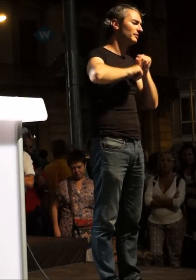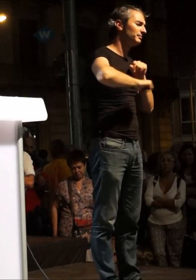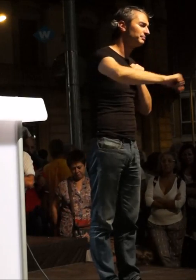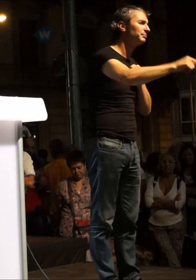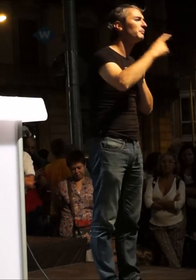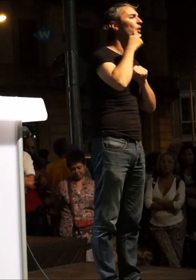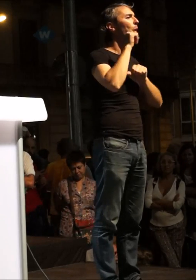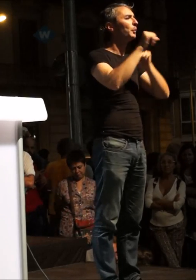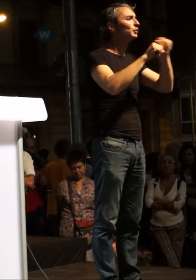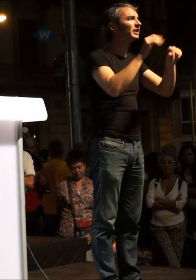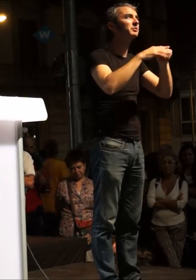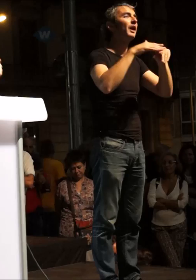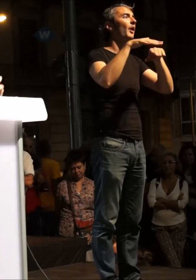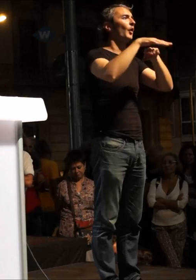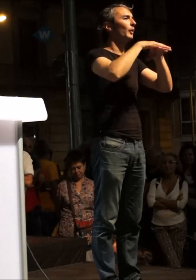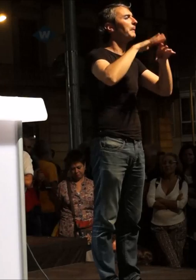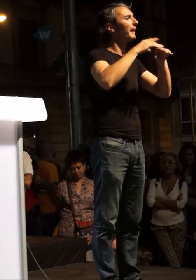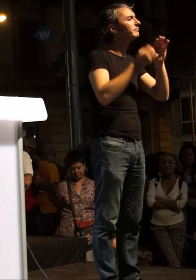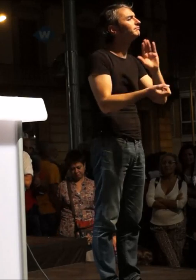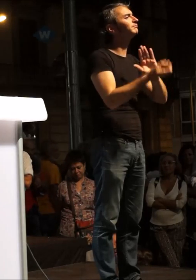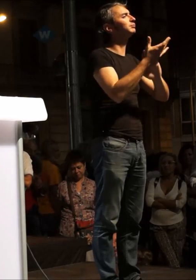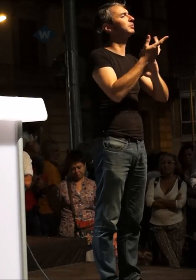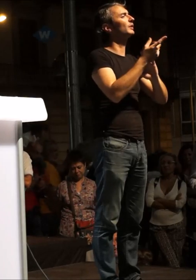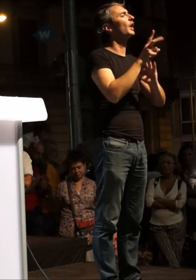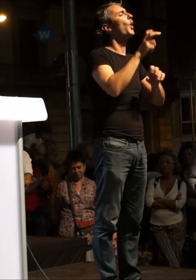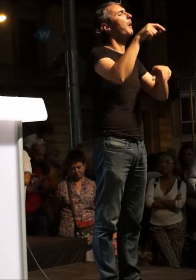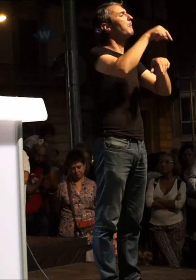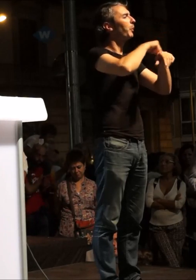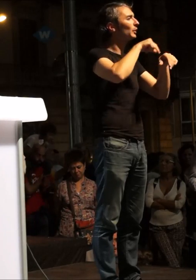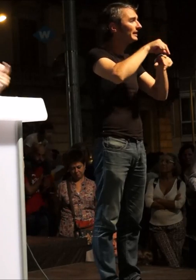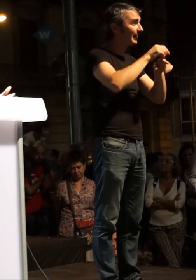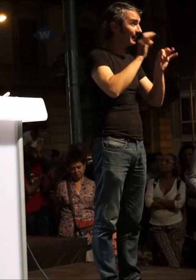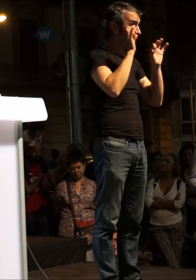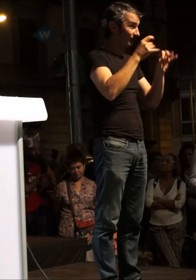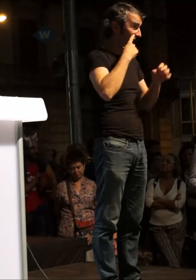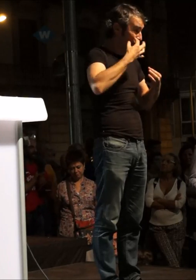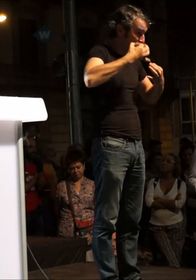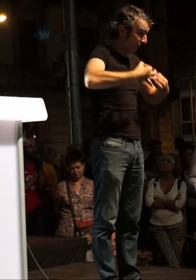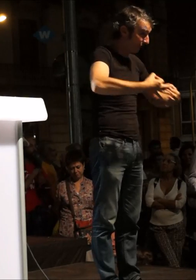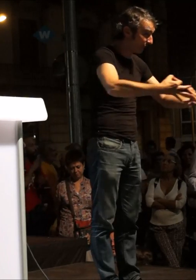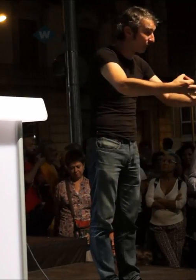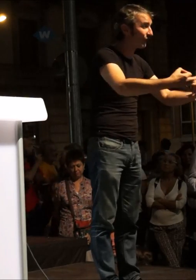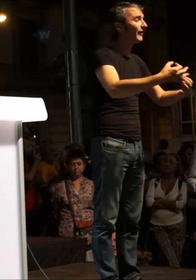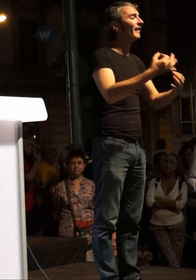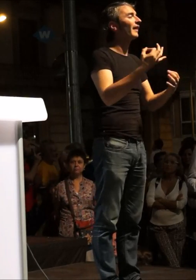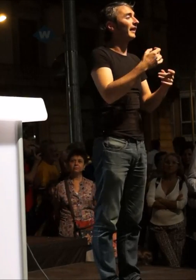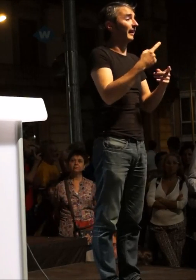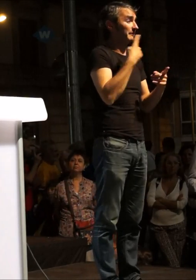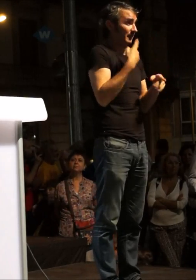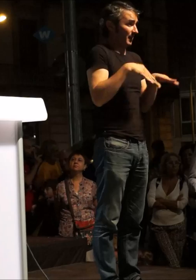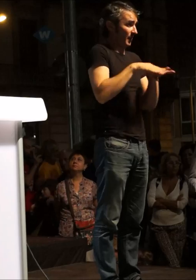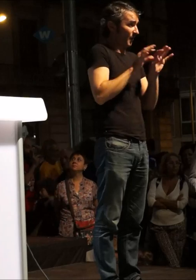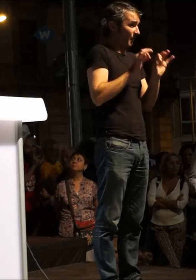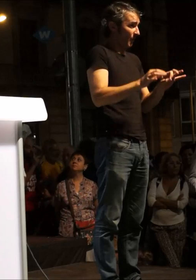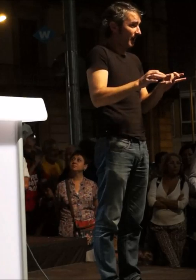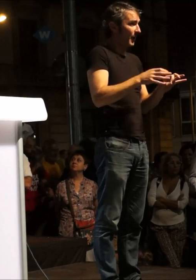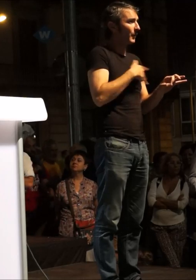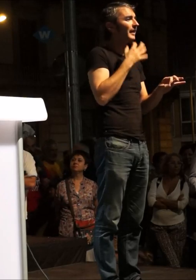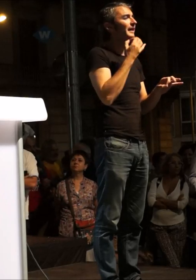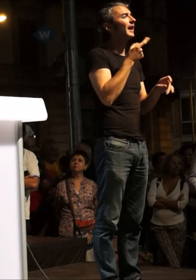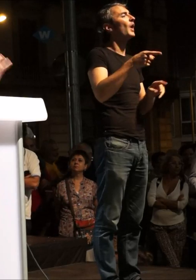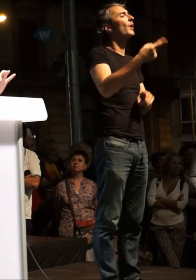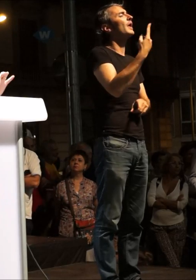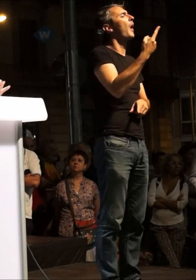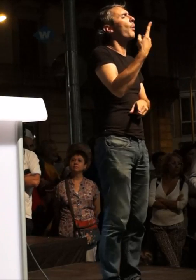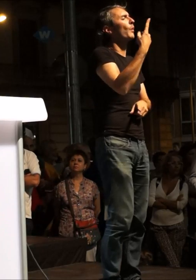tutelat per l'Estat i tota aquella retòrica de la nova política que en el fons ve a ser el mateix. Així mateix hi